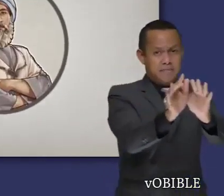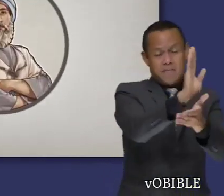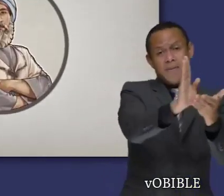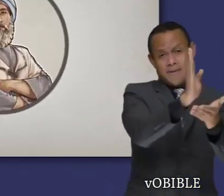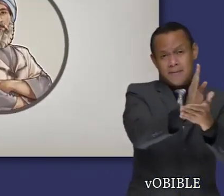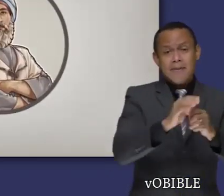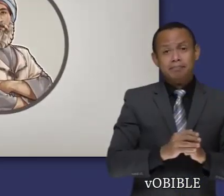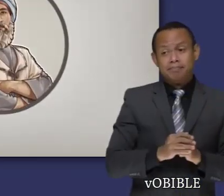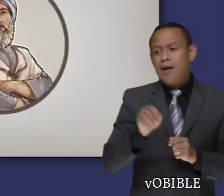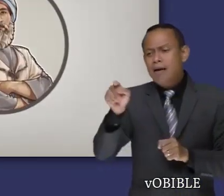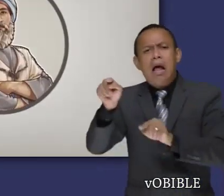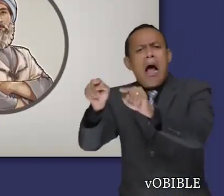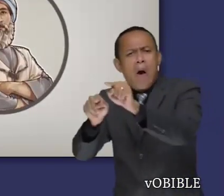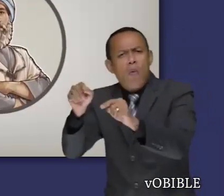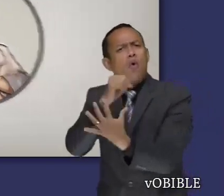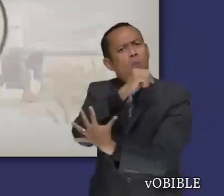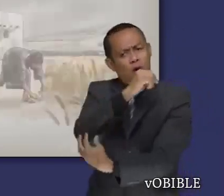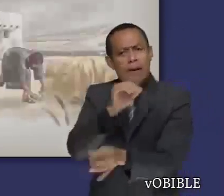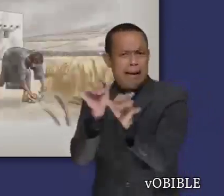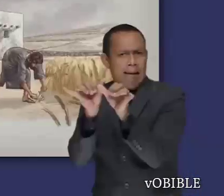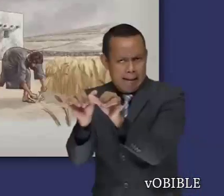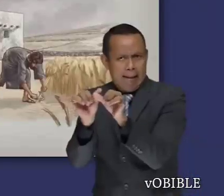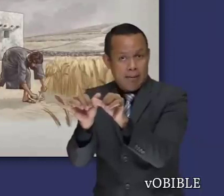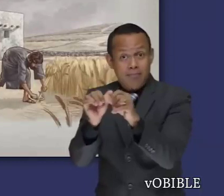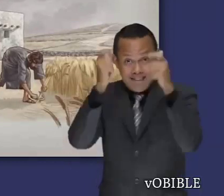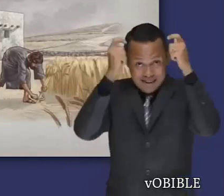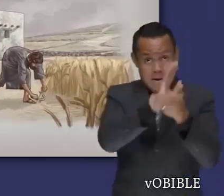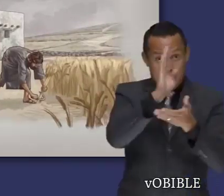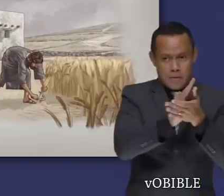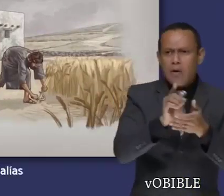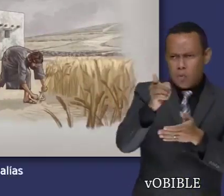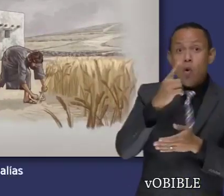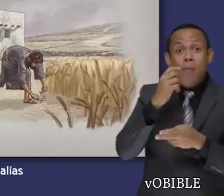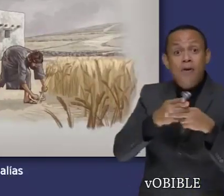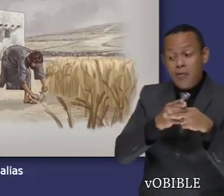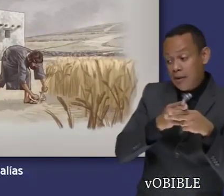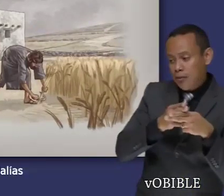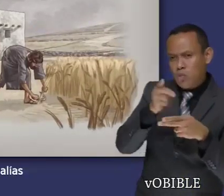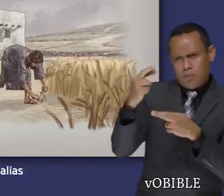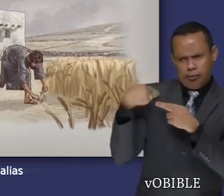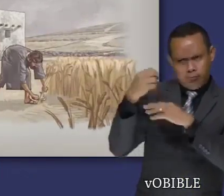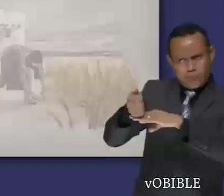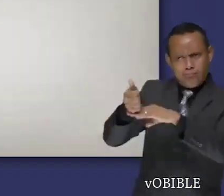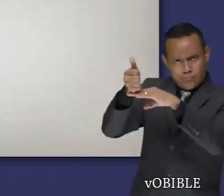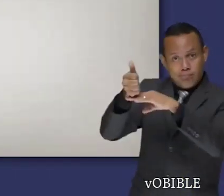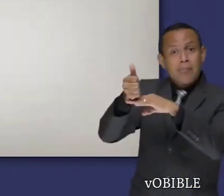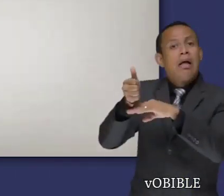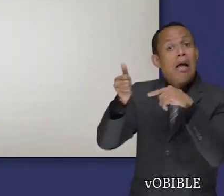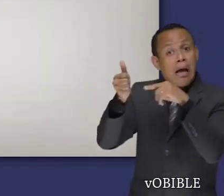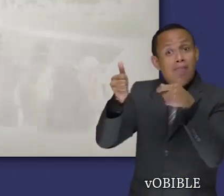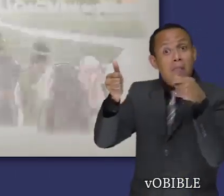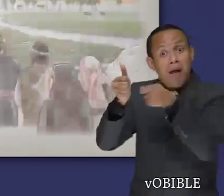Nabucodonosor pone a Gedalías al mando de los pocos judíos pobres que todavía quedan en Judá. Pero luego Gedalías es